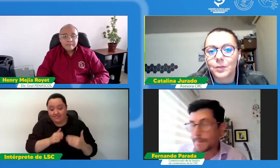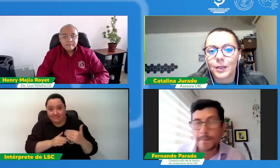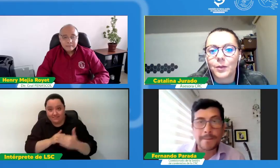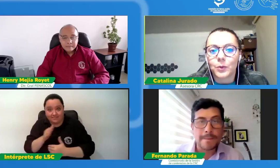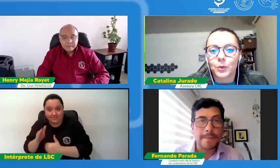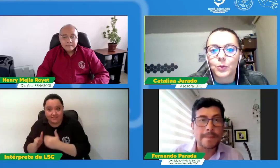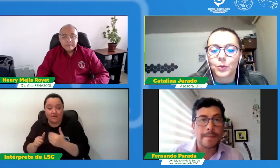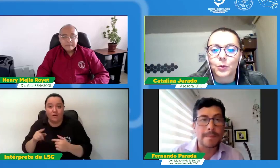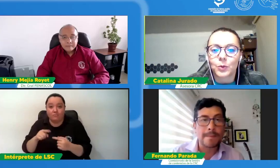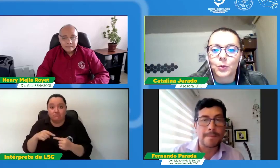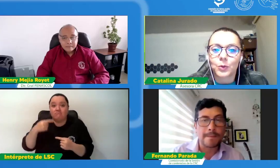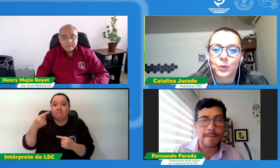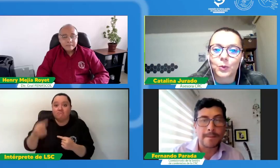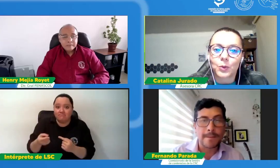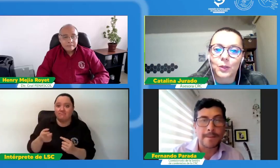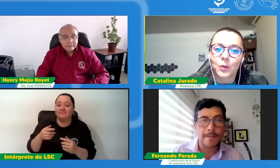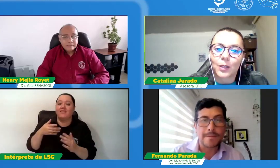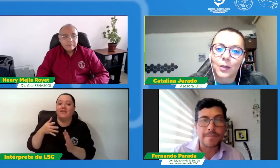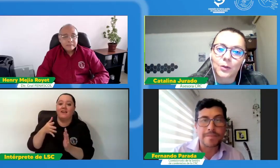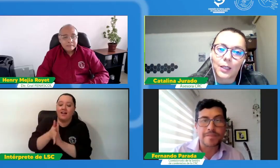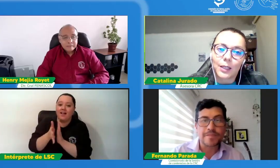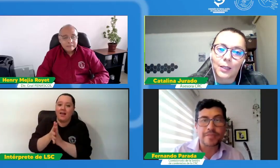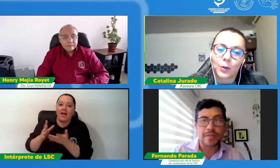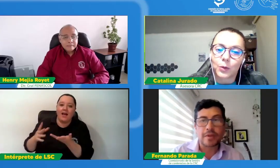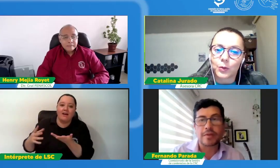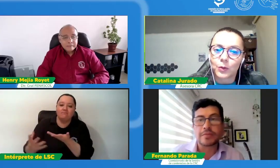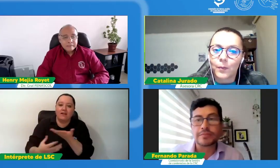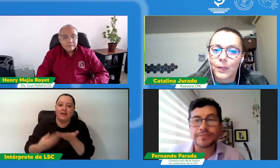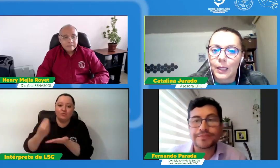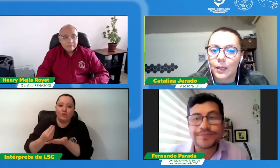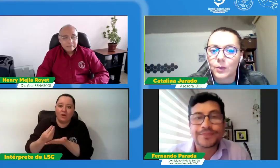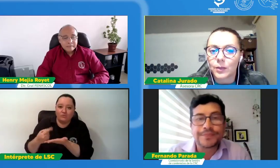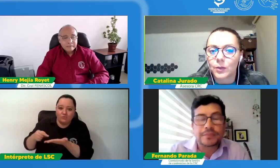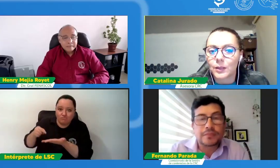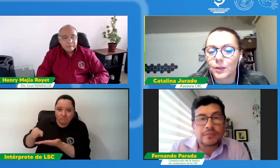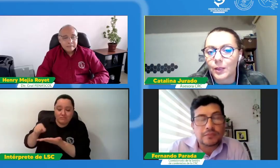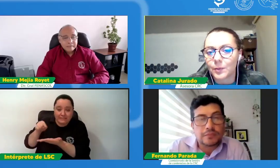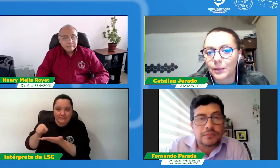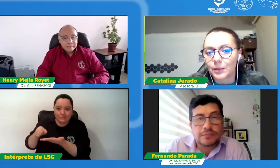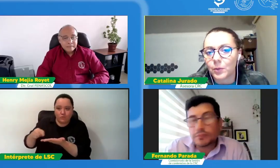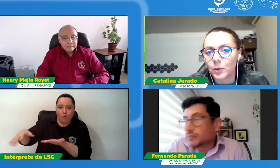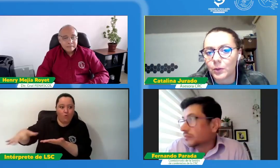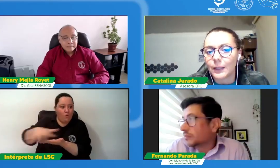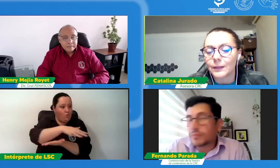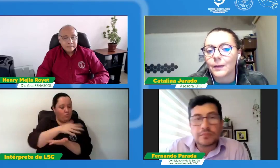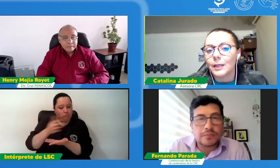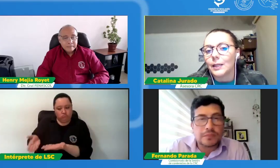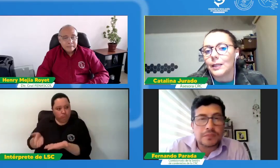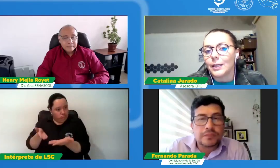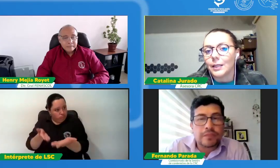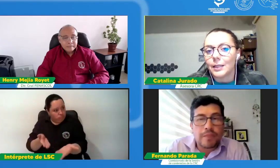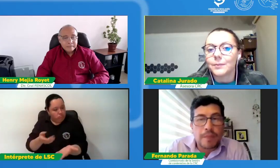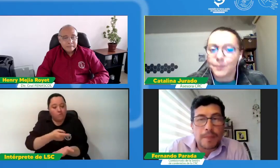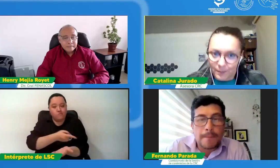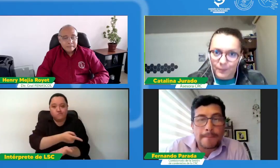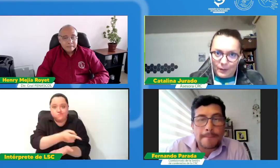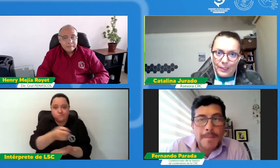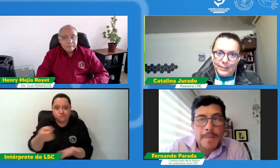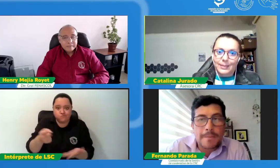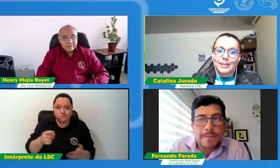unos unos unos resultados que a todos los actores de todas las partes involucradas les les